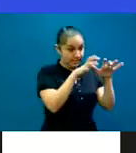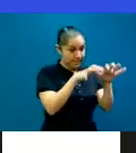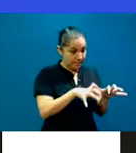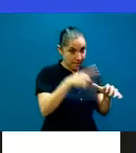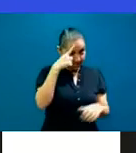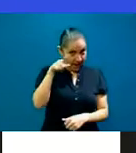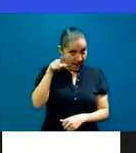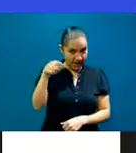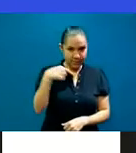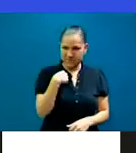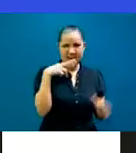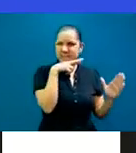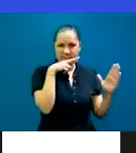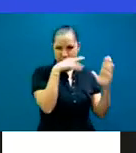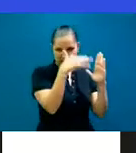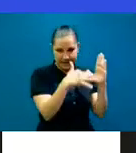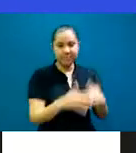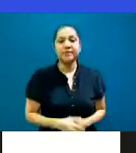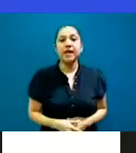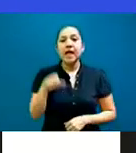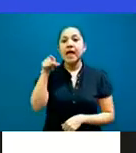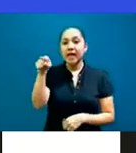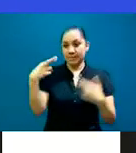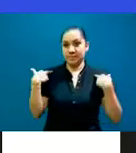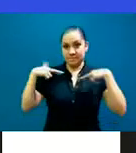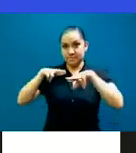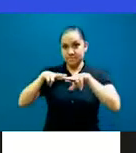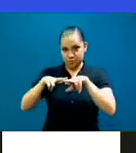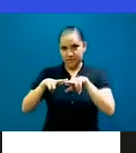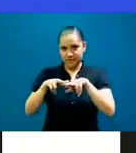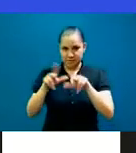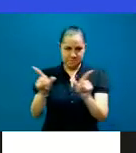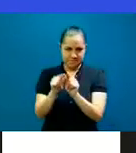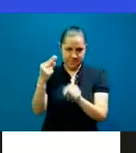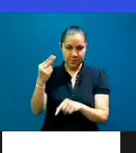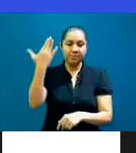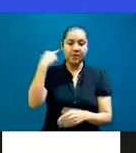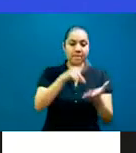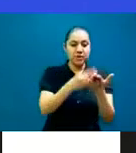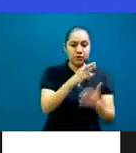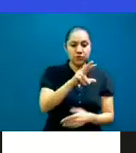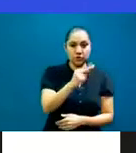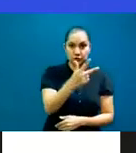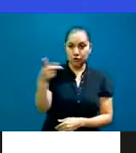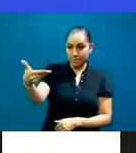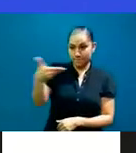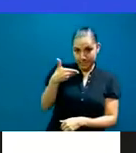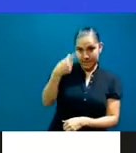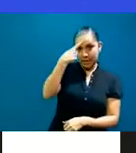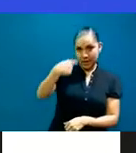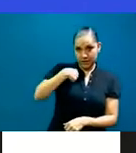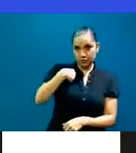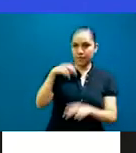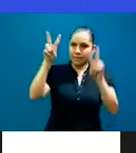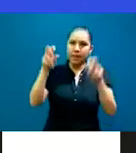los voy a leer rápido. El profe, corría el año de 1998 cuando me pidieron servicios de interpretación en el área de petróleos,